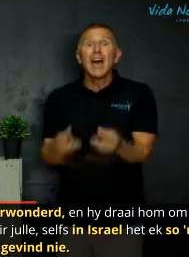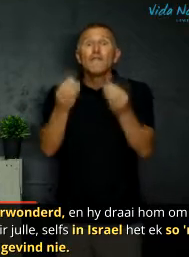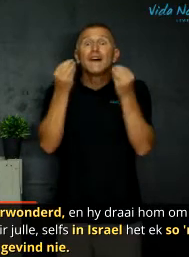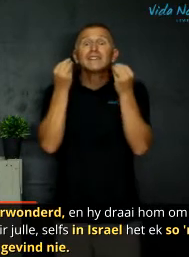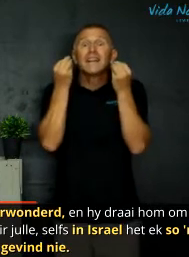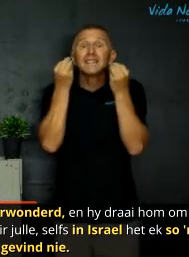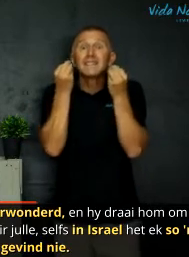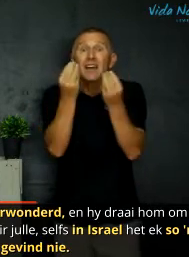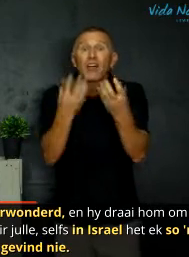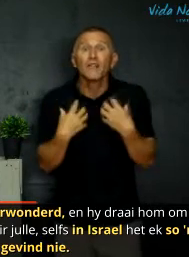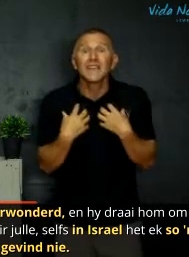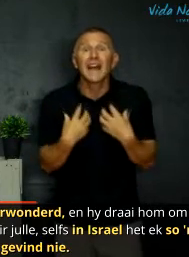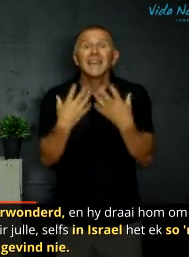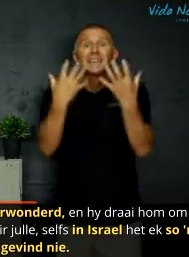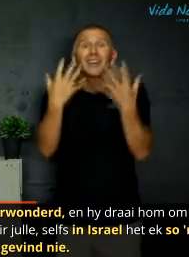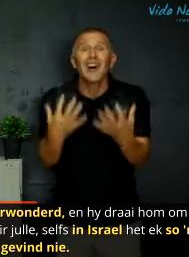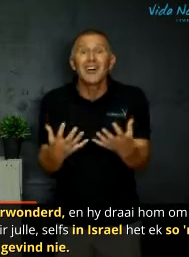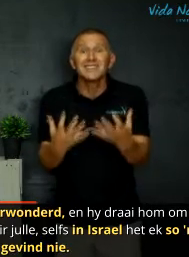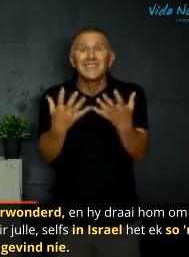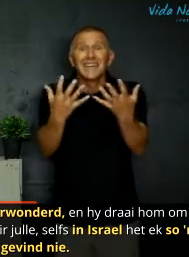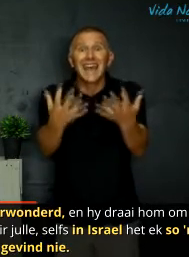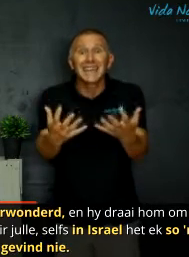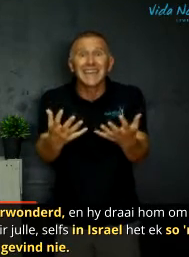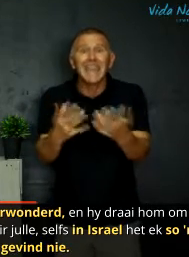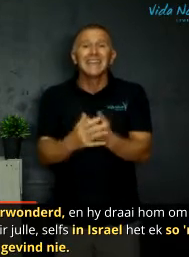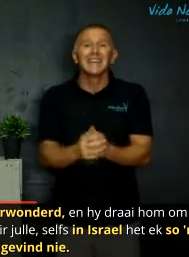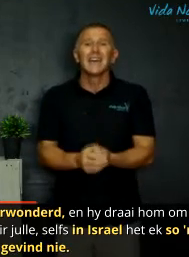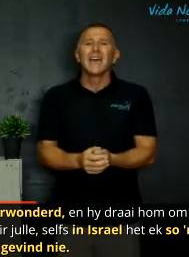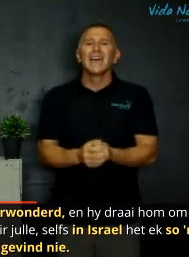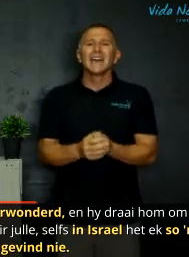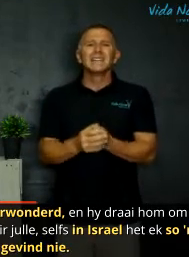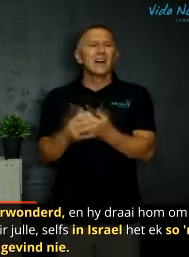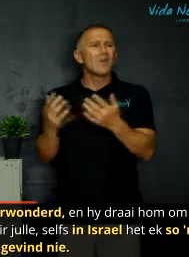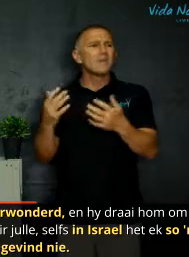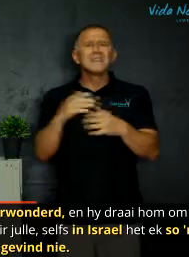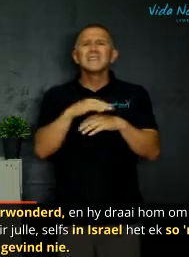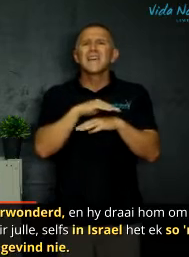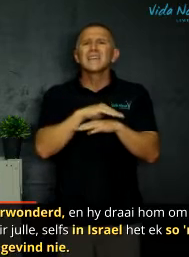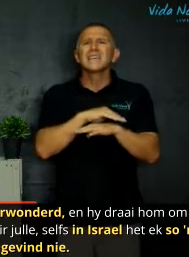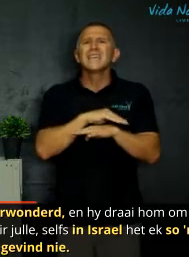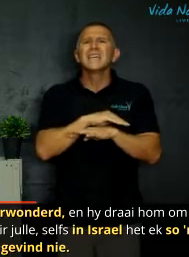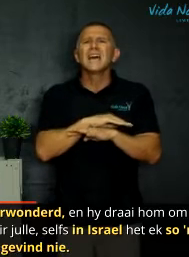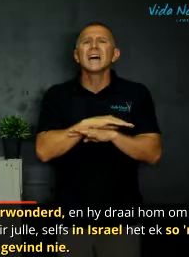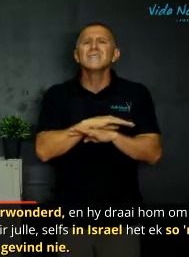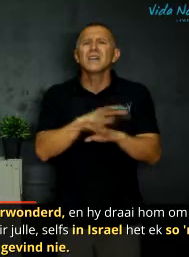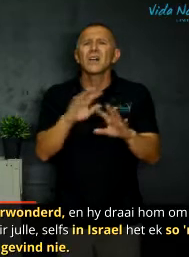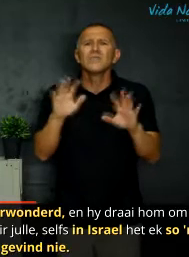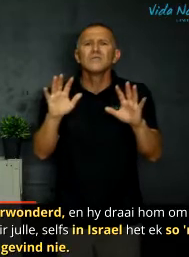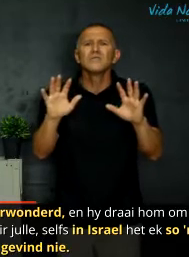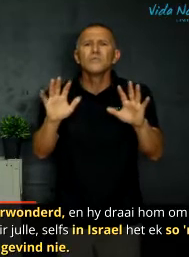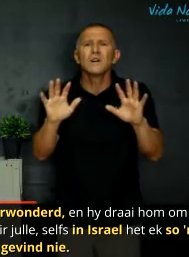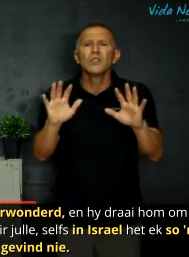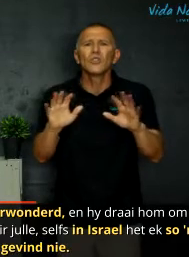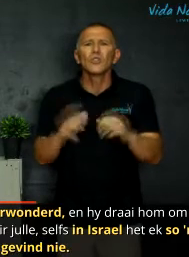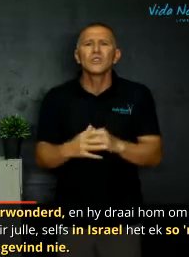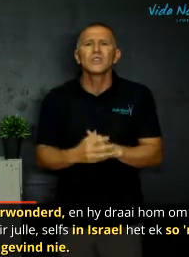wat die gezag wat hy het raak sien en herken en hy draai om en hy sê ek het in die jyle israel nie so groot